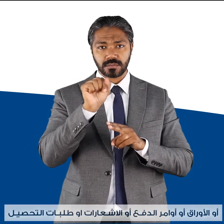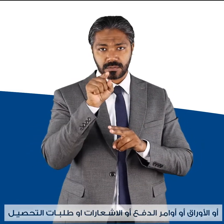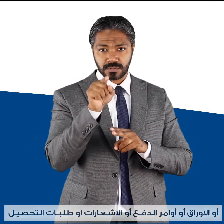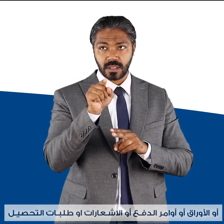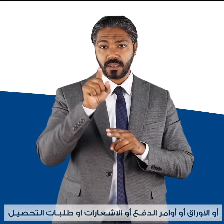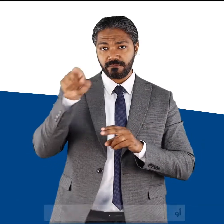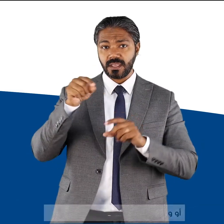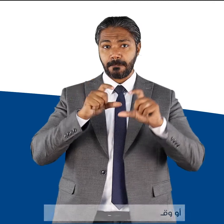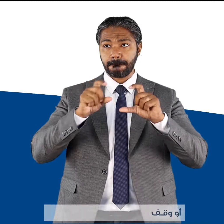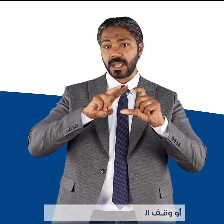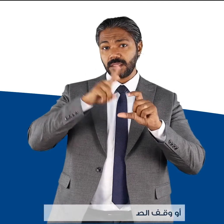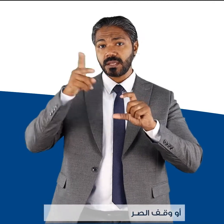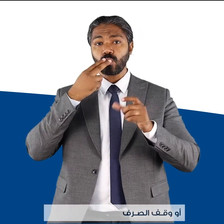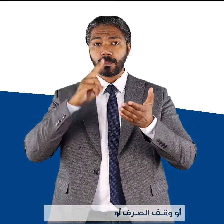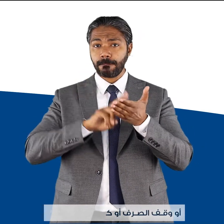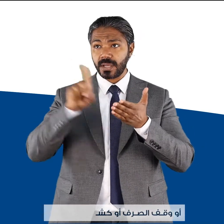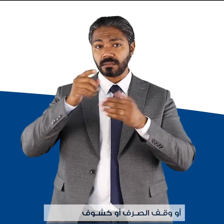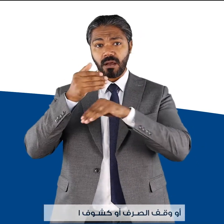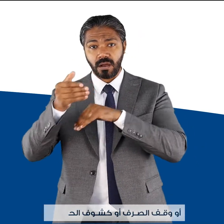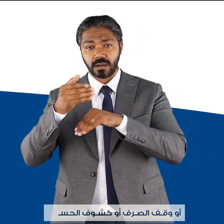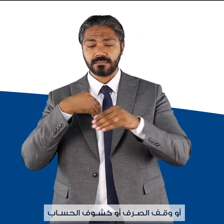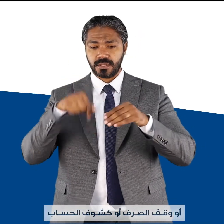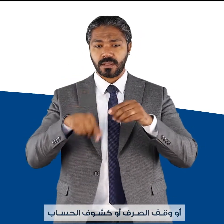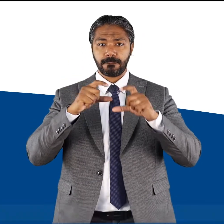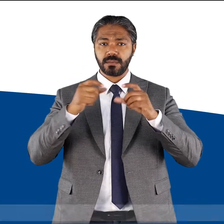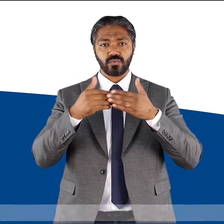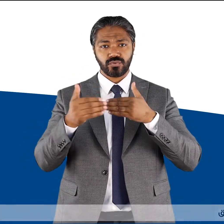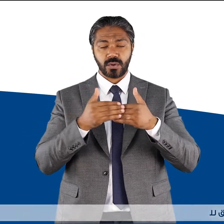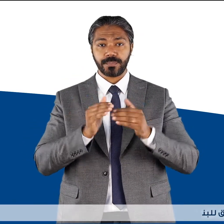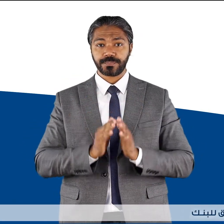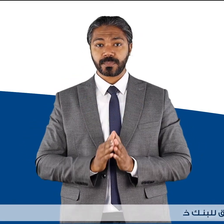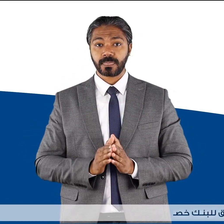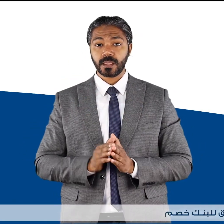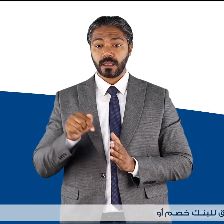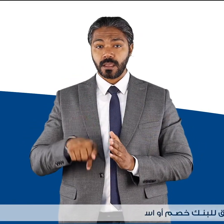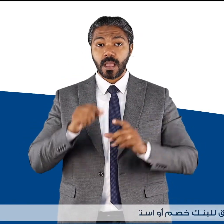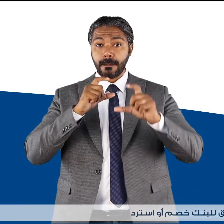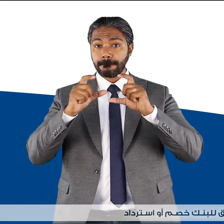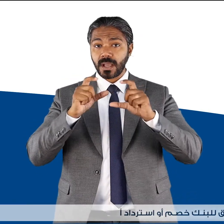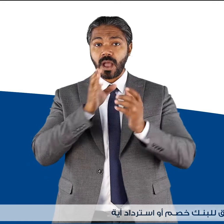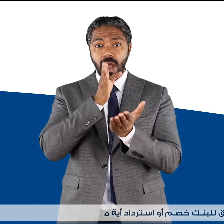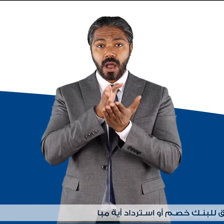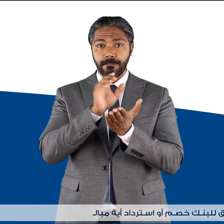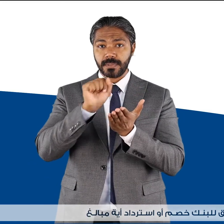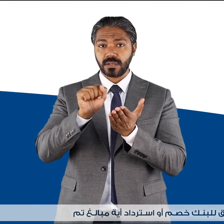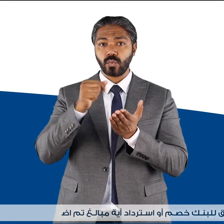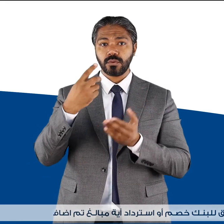التحصيل أو وقف الصرف أو كشوف الحساب ويحق للبنك خصم أو استرداد أي مبالغ تم